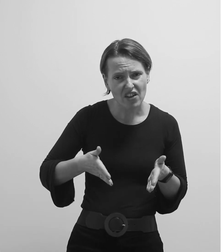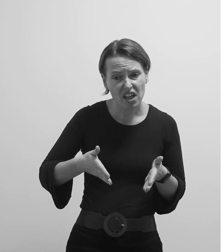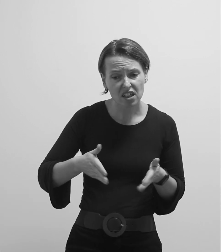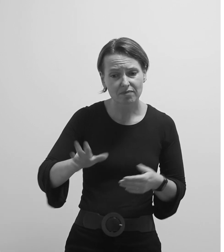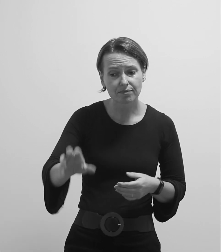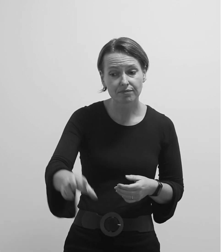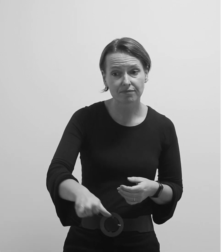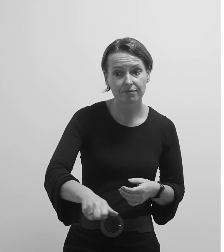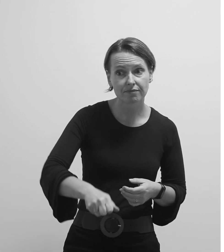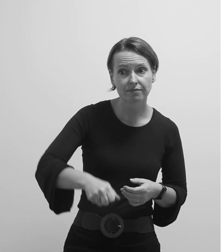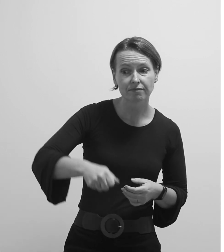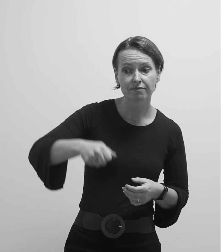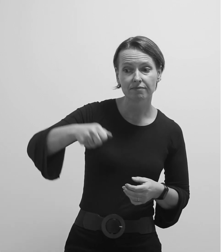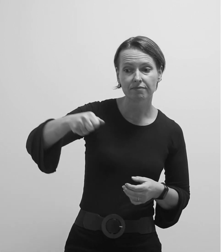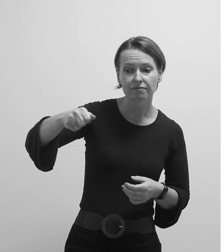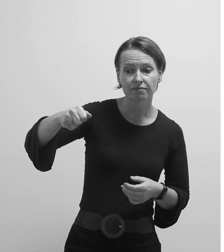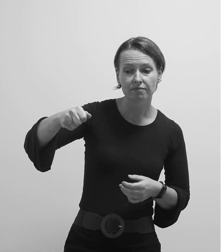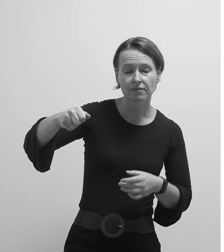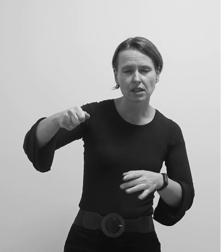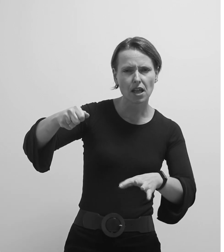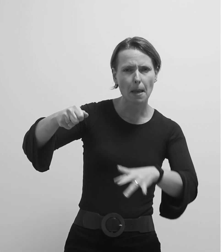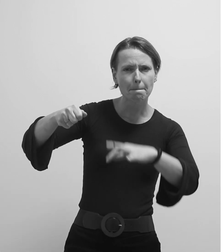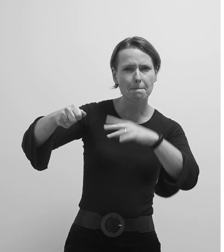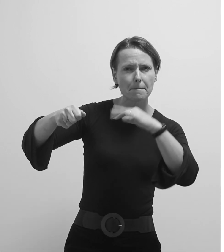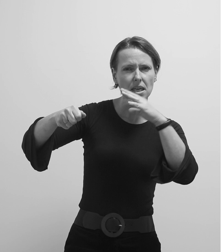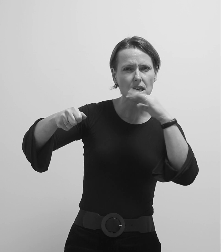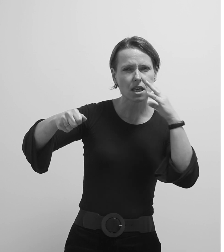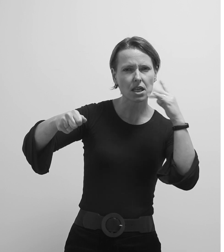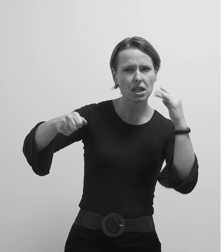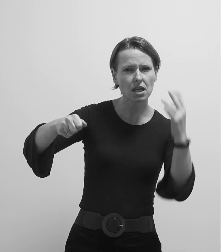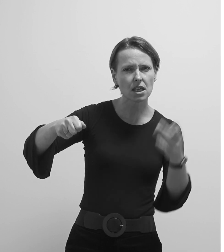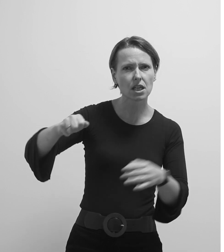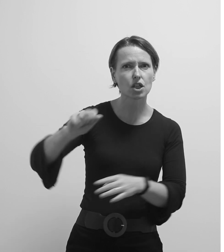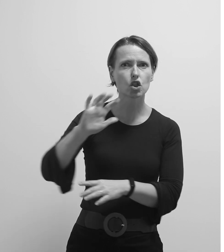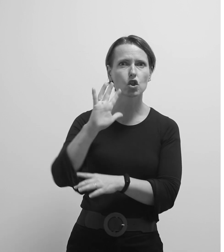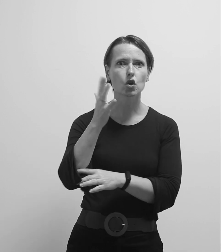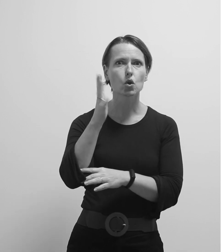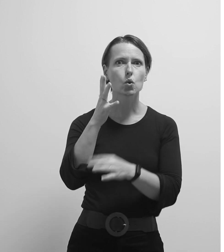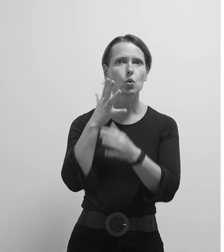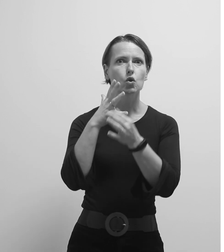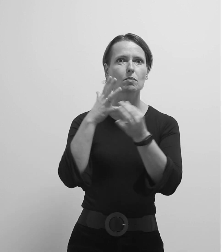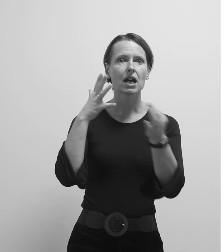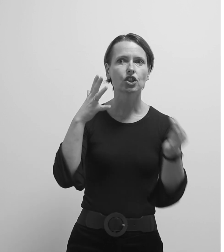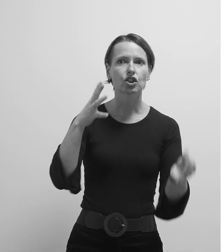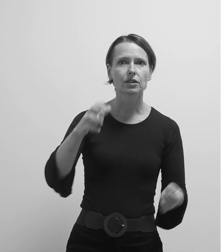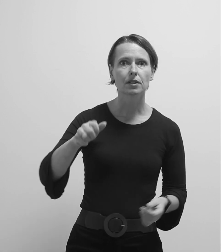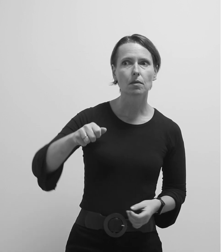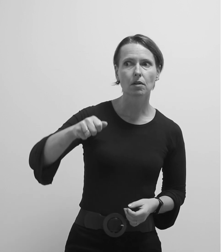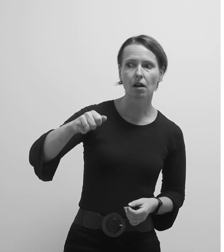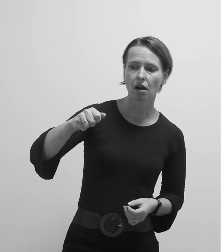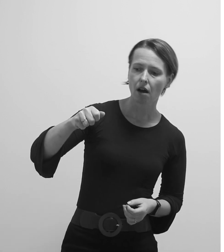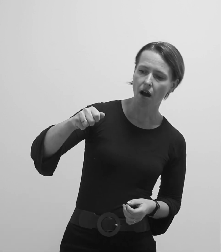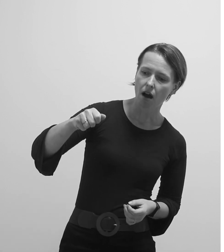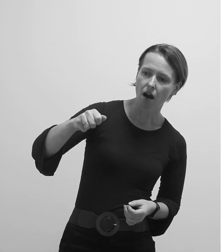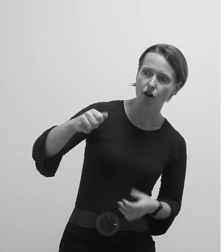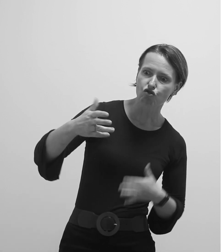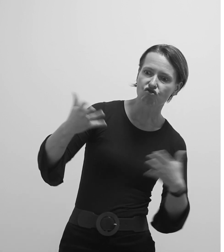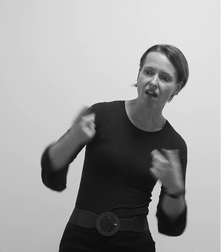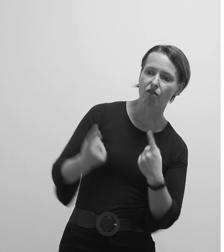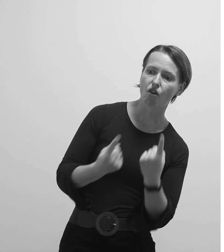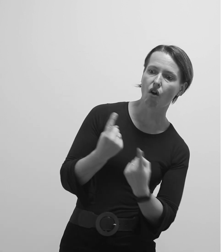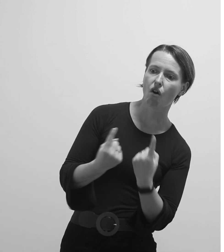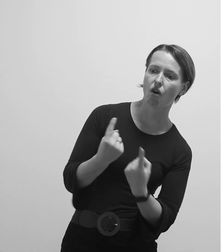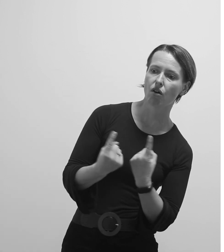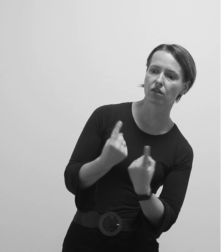krevetu, miris ružmarina! Podignem pokriv rapnič spreman